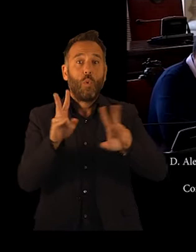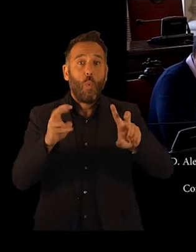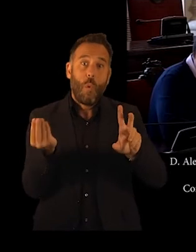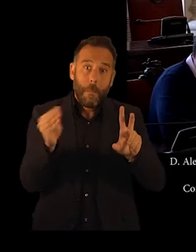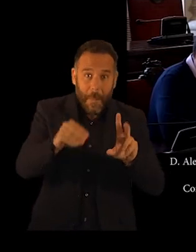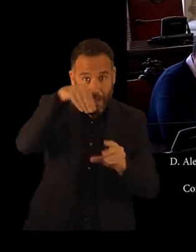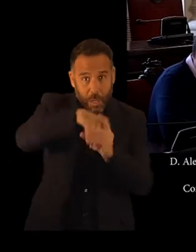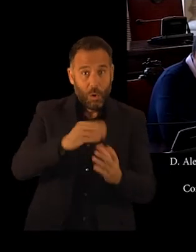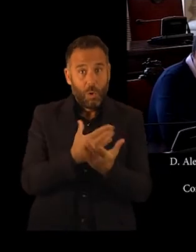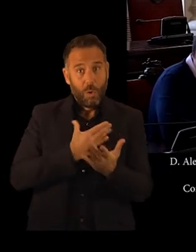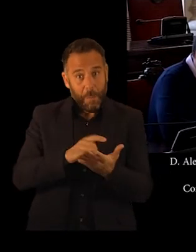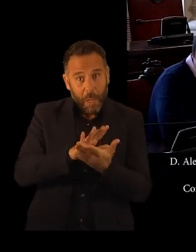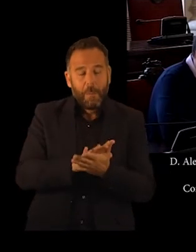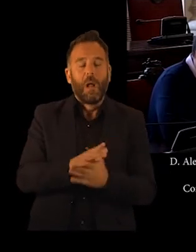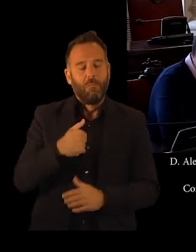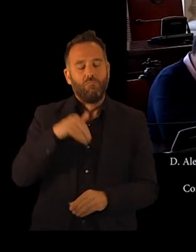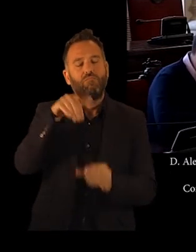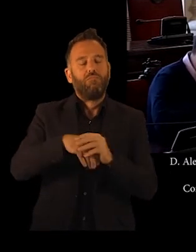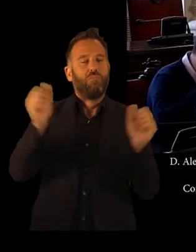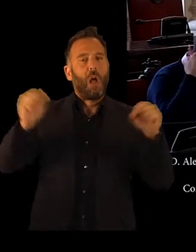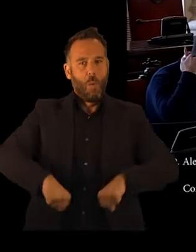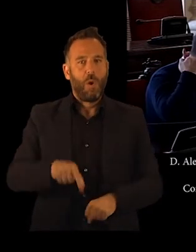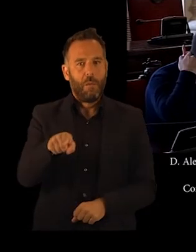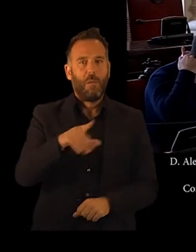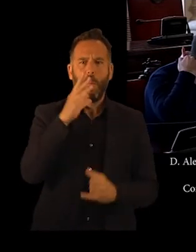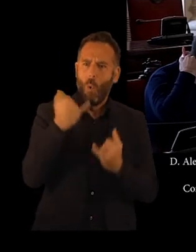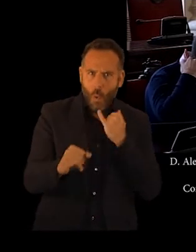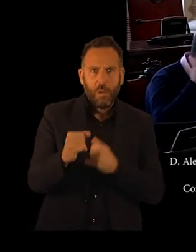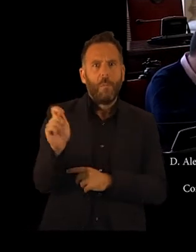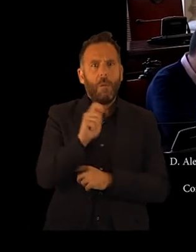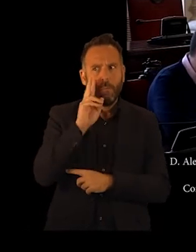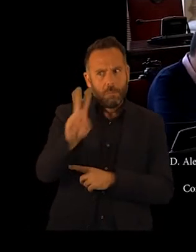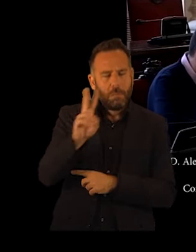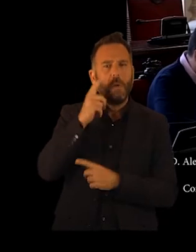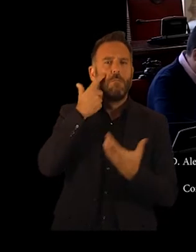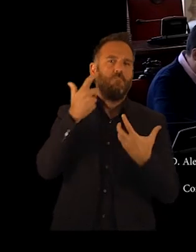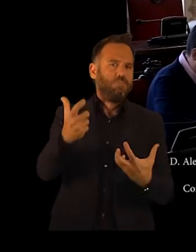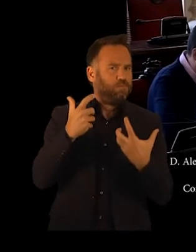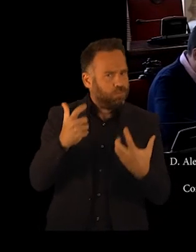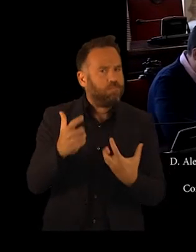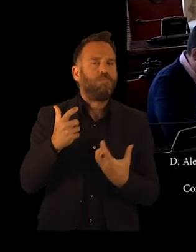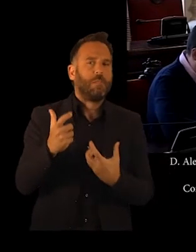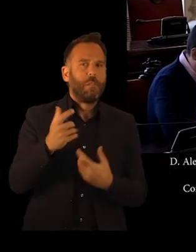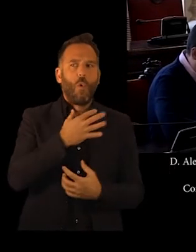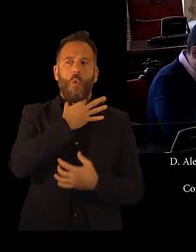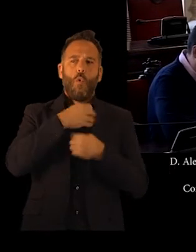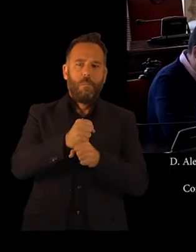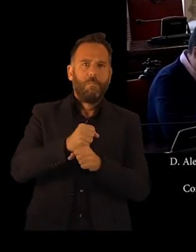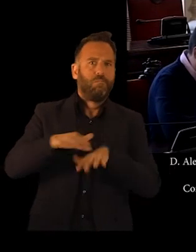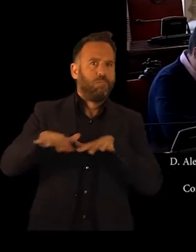pues, también vamos a votar a favor, puesto que en los últimos meses estamos viendo que sí que es una necesidad cada vez más